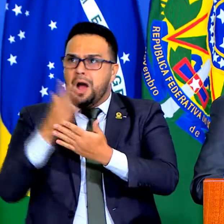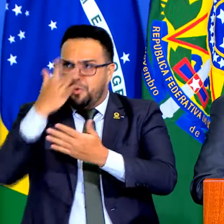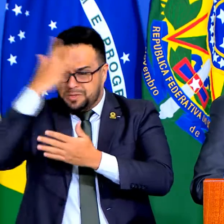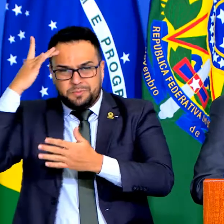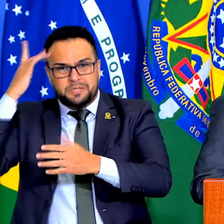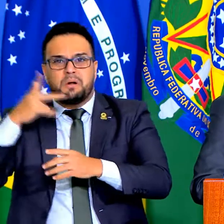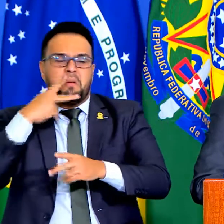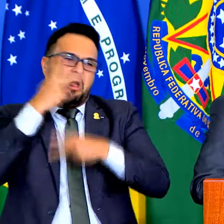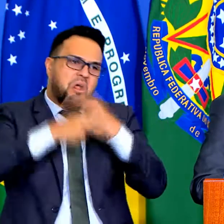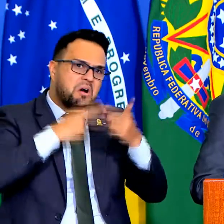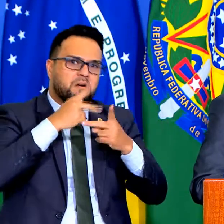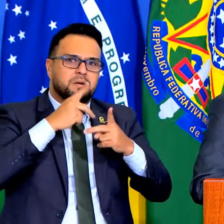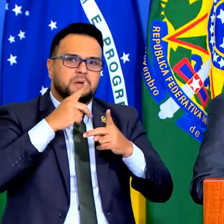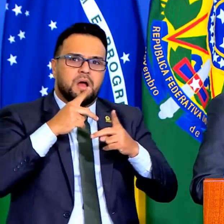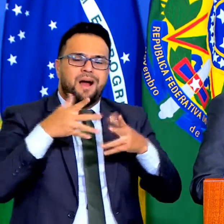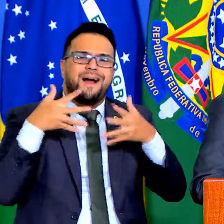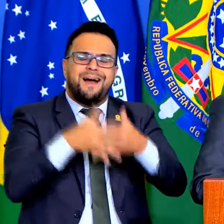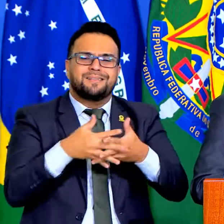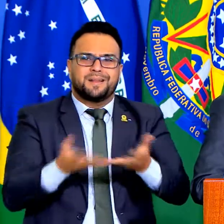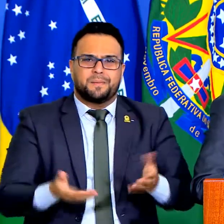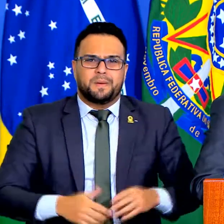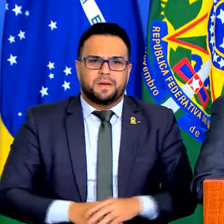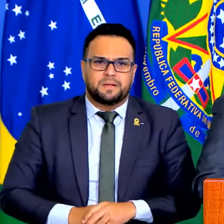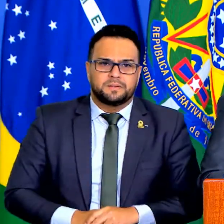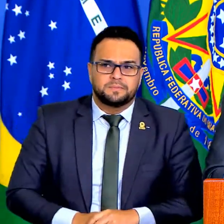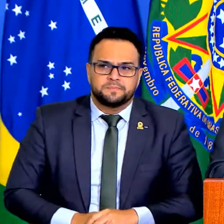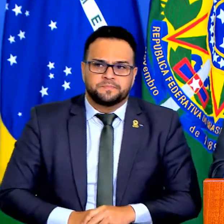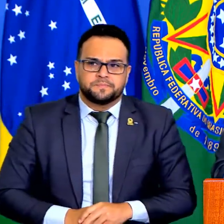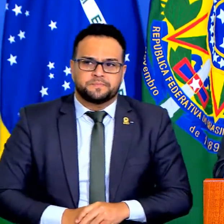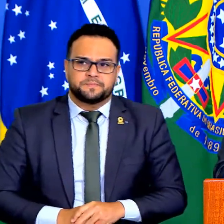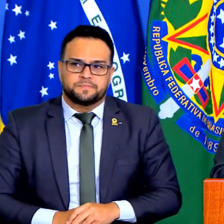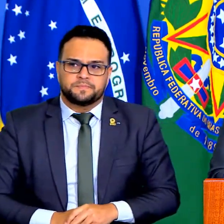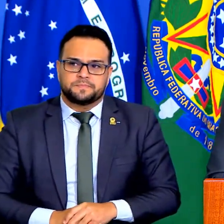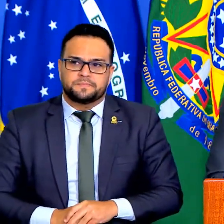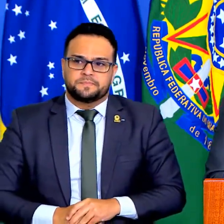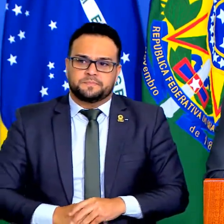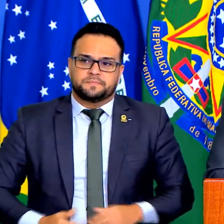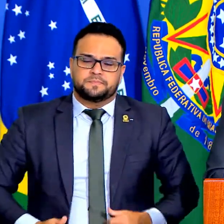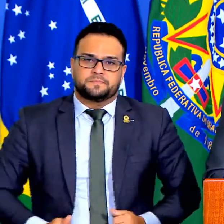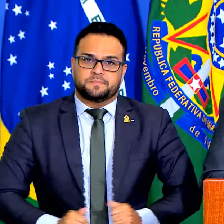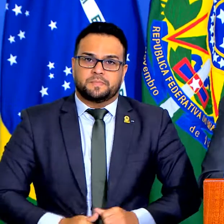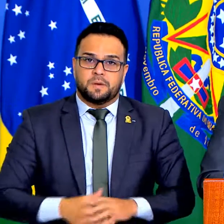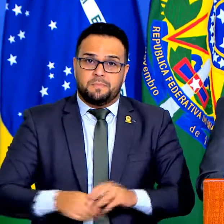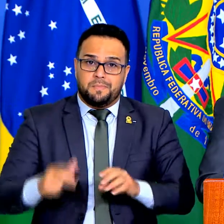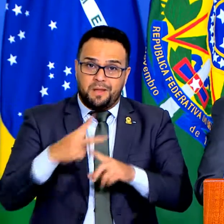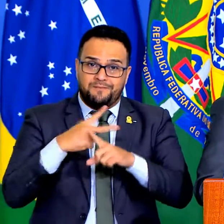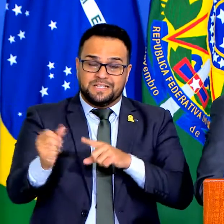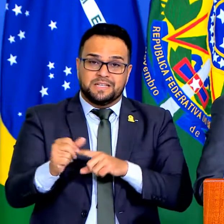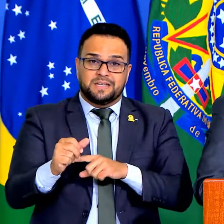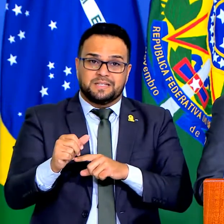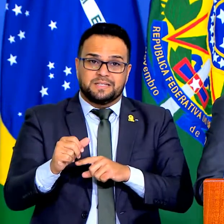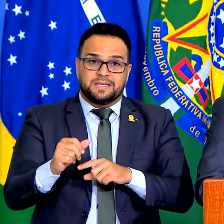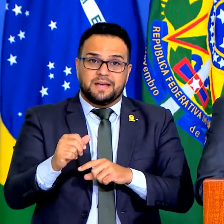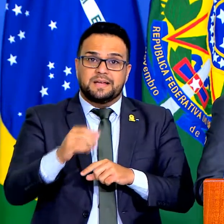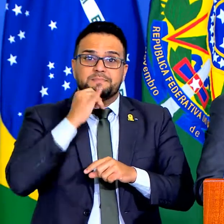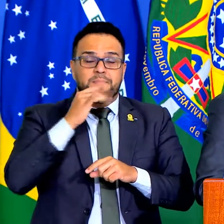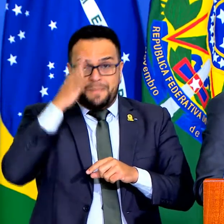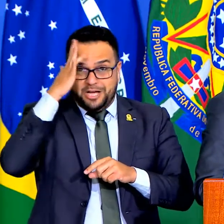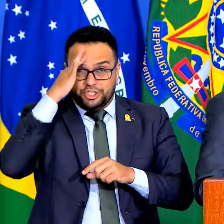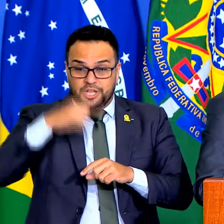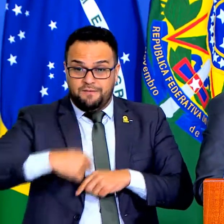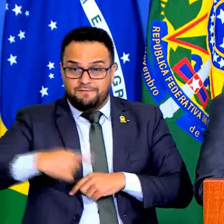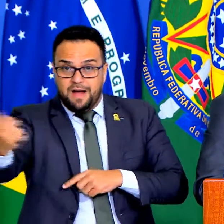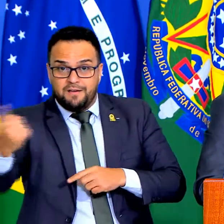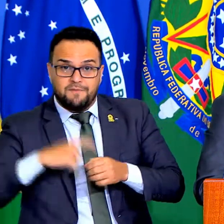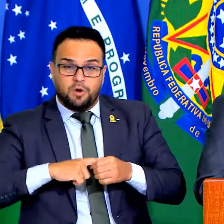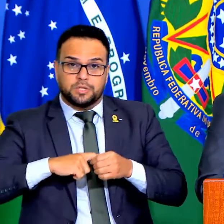temos que desbordar aproximadamente para vencer 50 quilômetros, 90 quilômetros, se ir de volta é 180, divide